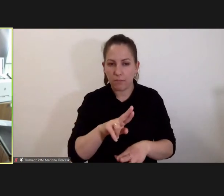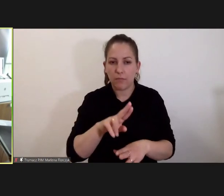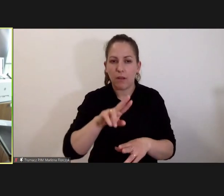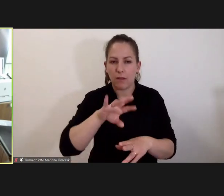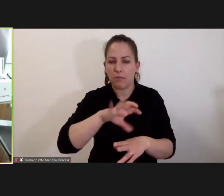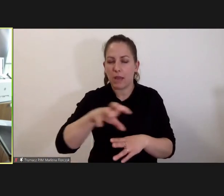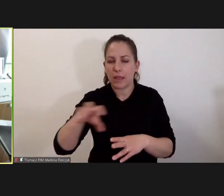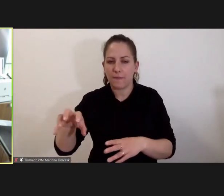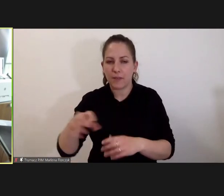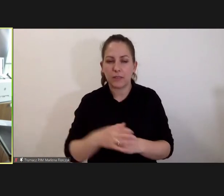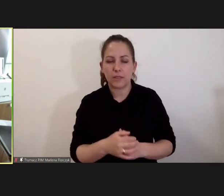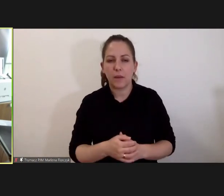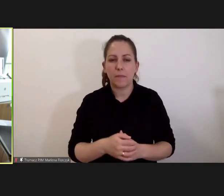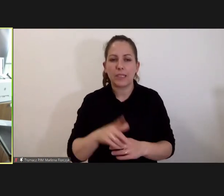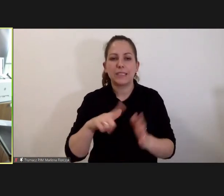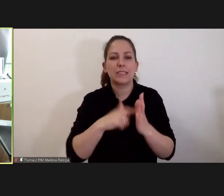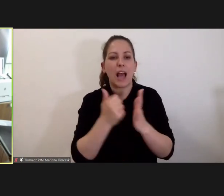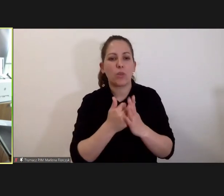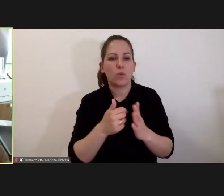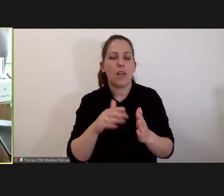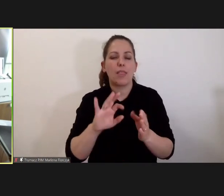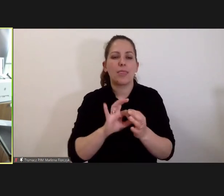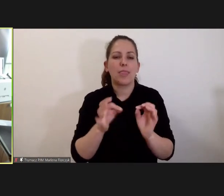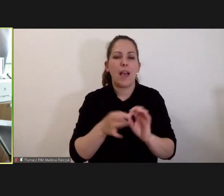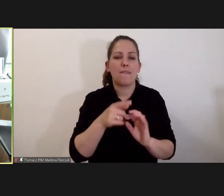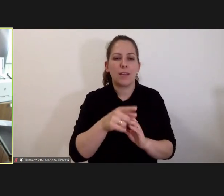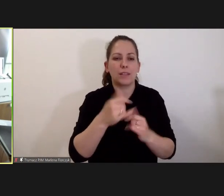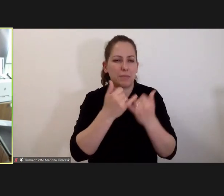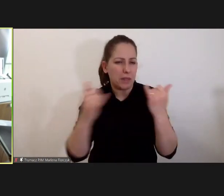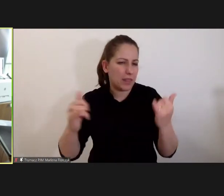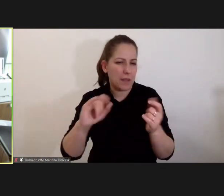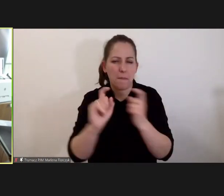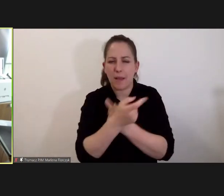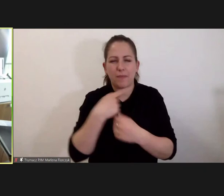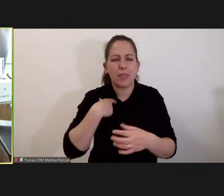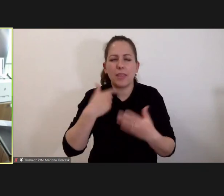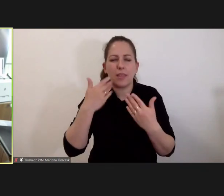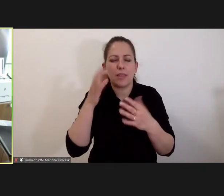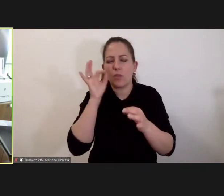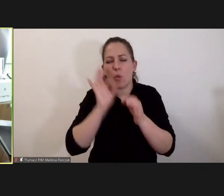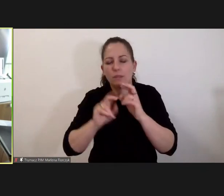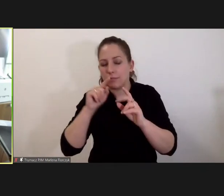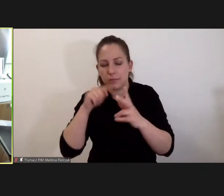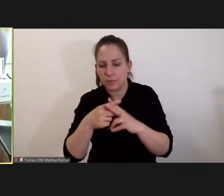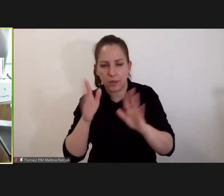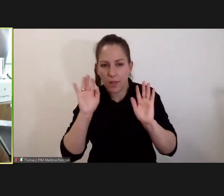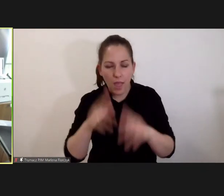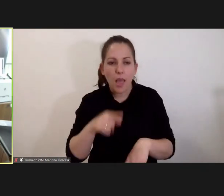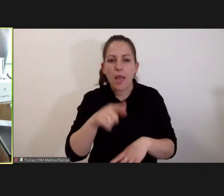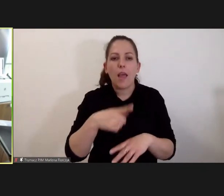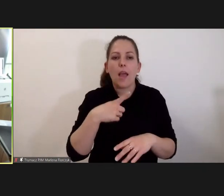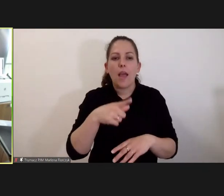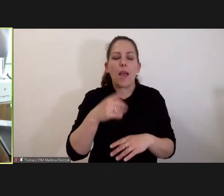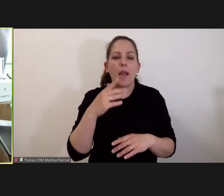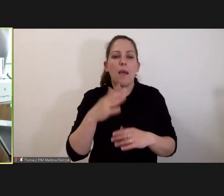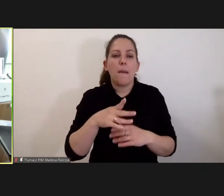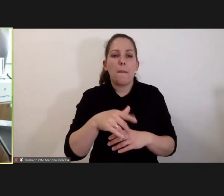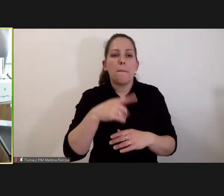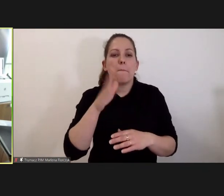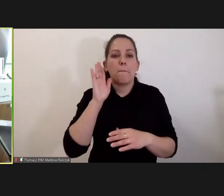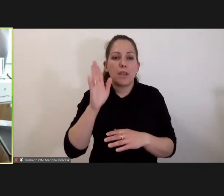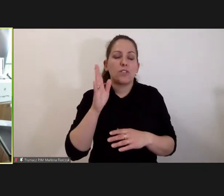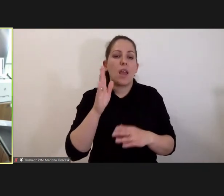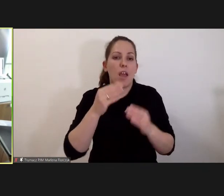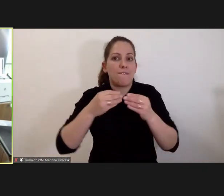statutu. Mamy też rozmowy z innymi państwami, ja tego w tej chwili nie bardzo mogę ujaśnić, ale jest nadzieja, że to się będzie jednak